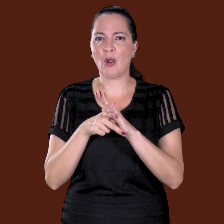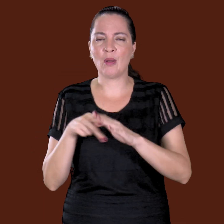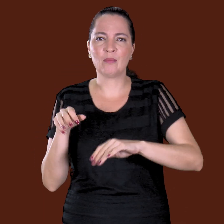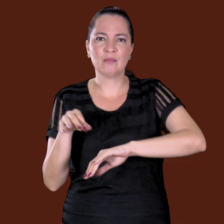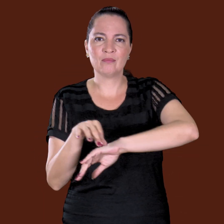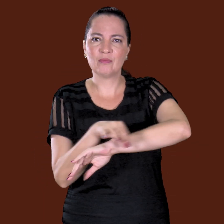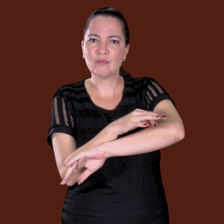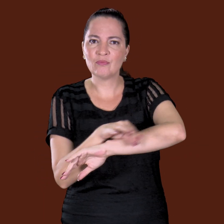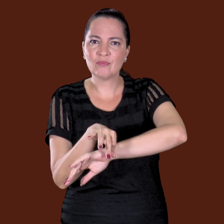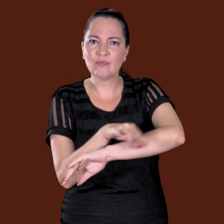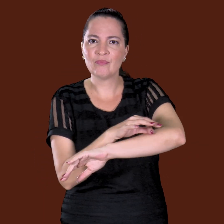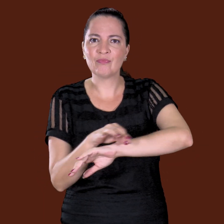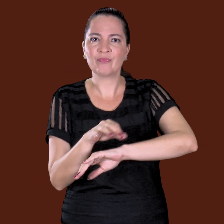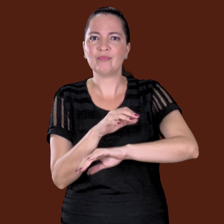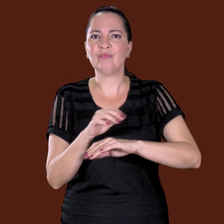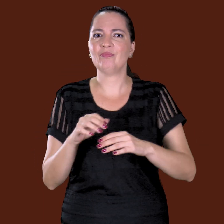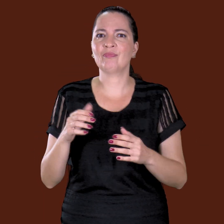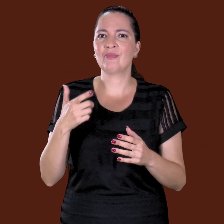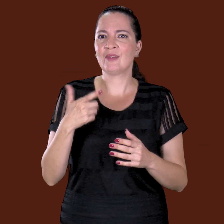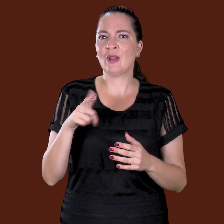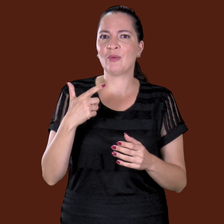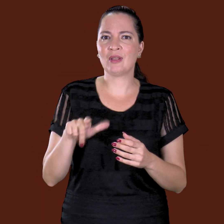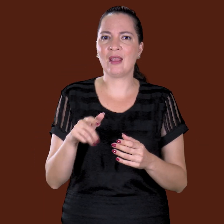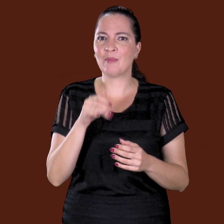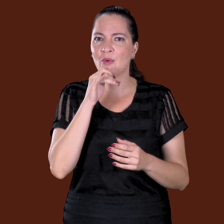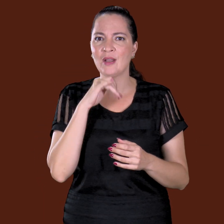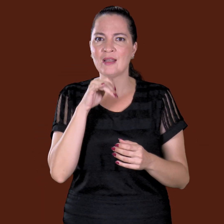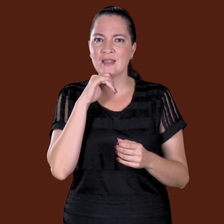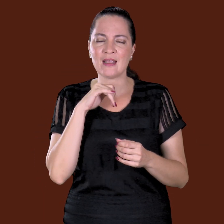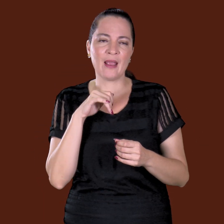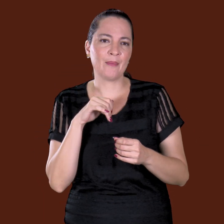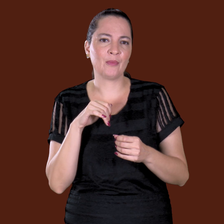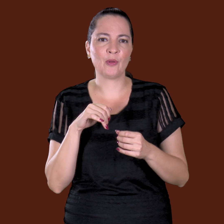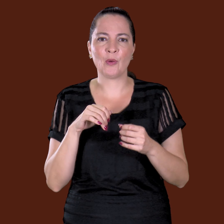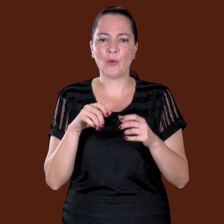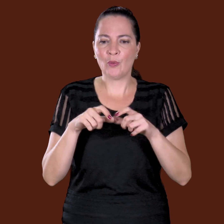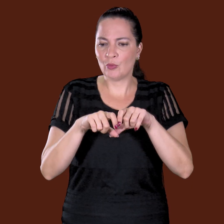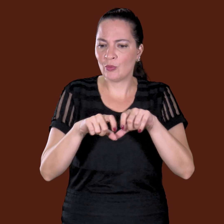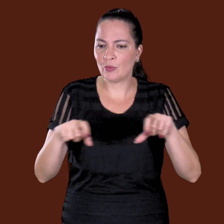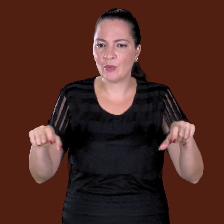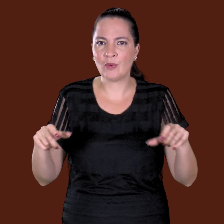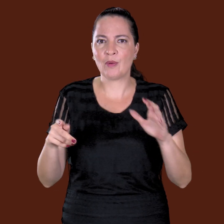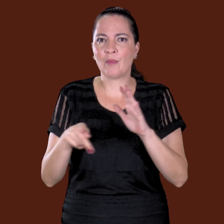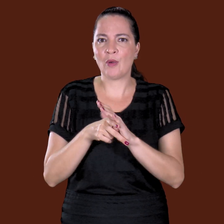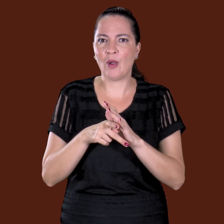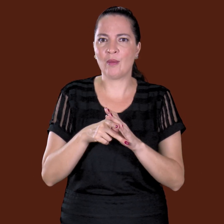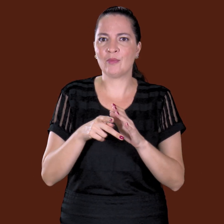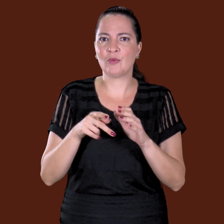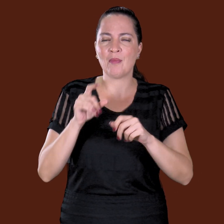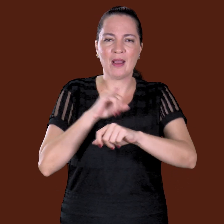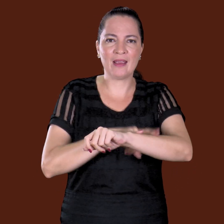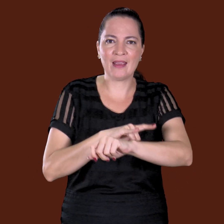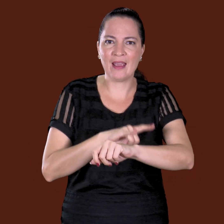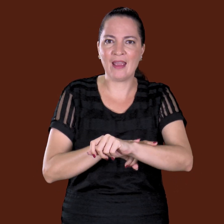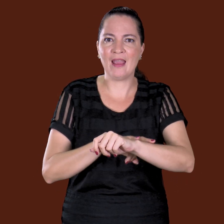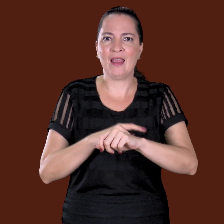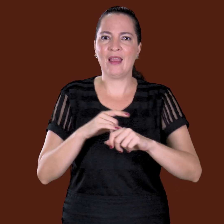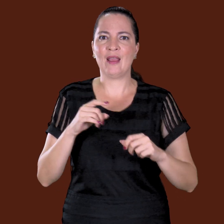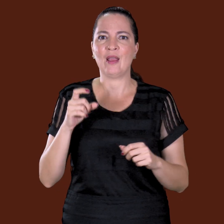saneamento básico, né? O encanamento, tubulação de ventilação, saca? Não tem